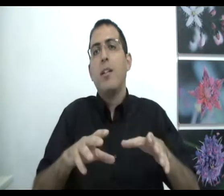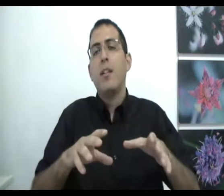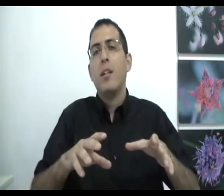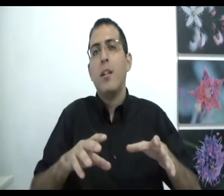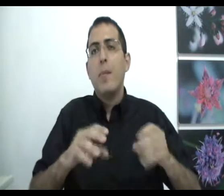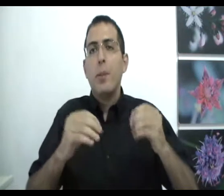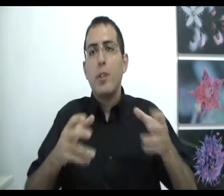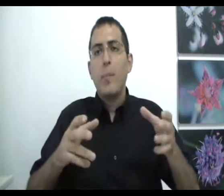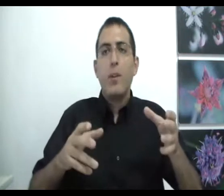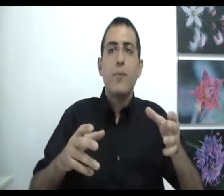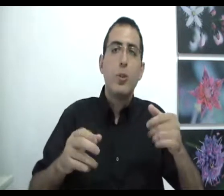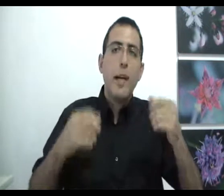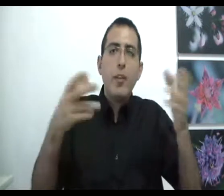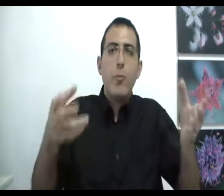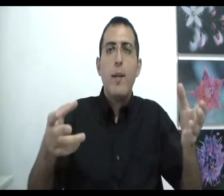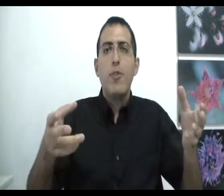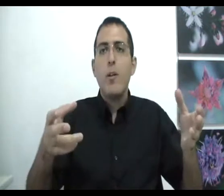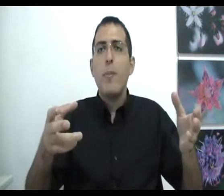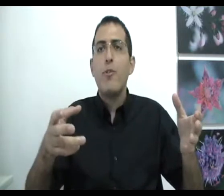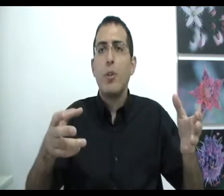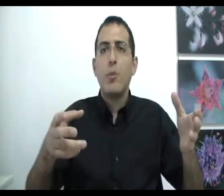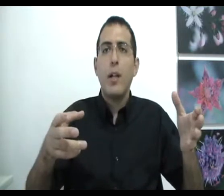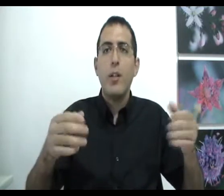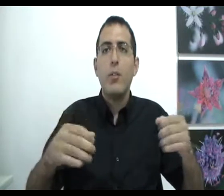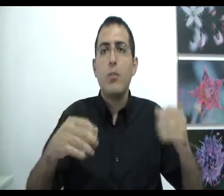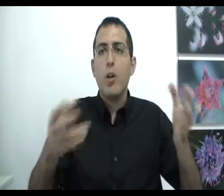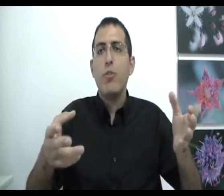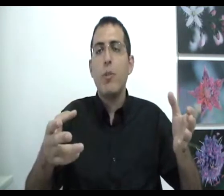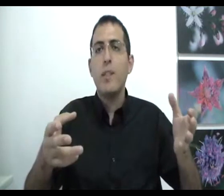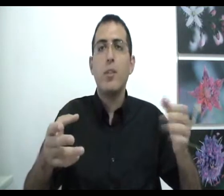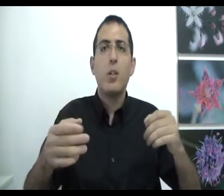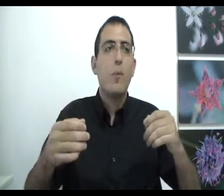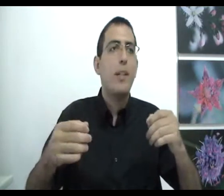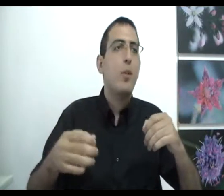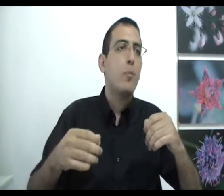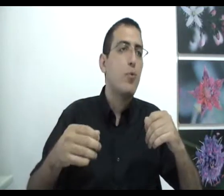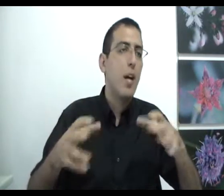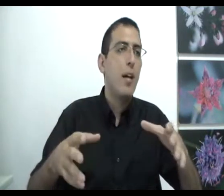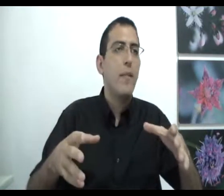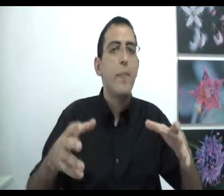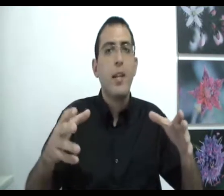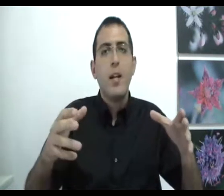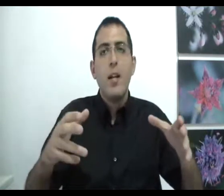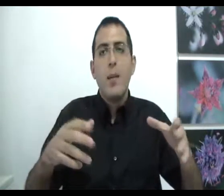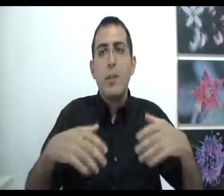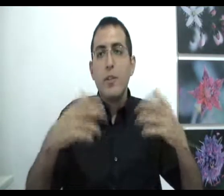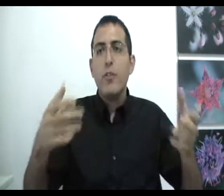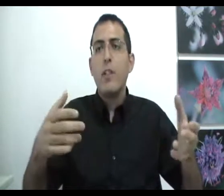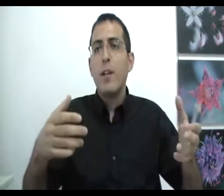ביותר בעולם? זאת אומרת יש בעולם שלנו הרבה שיטות רוחניות, כל השיטות מנסות לגרום לאדם להיות מאושר בסופו של דבר